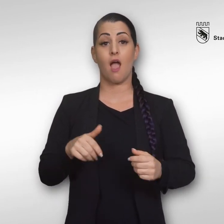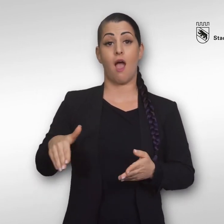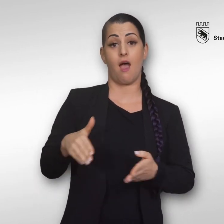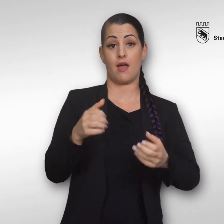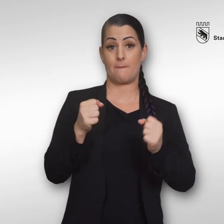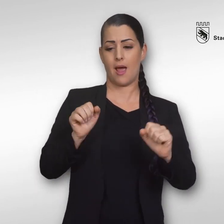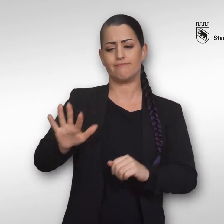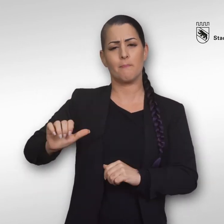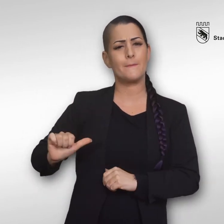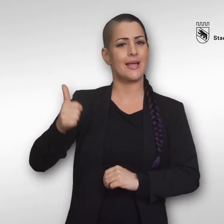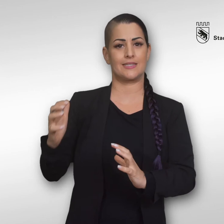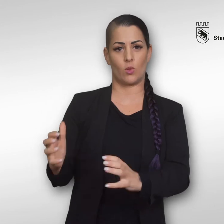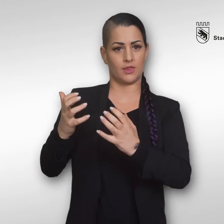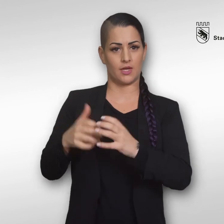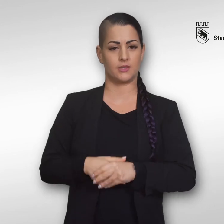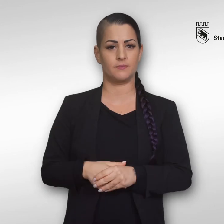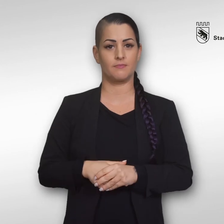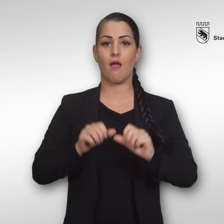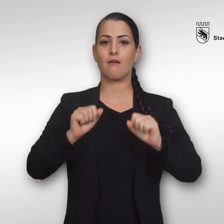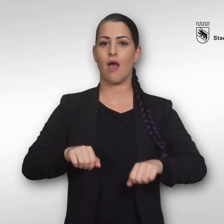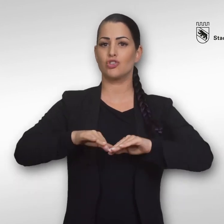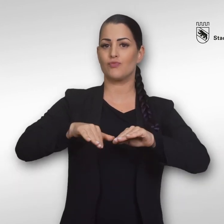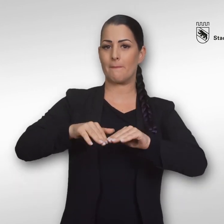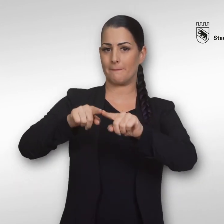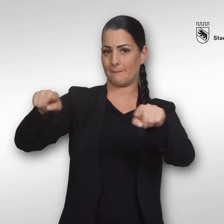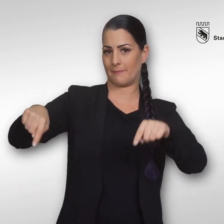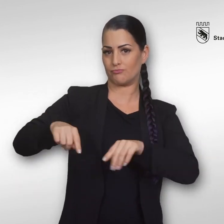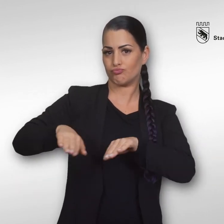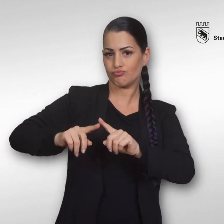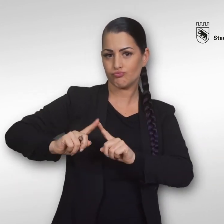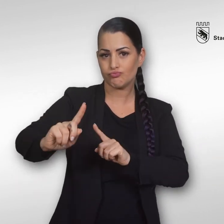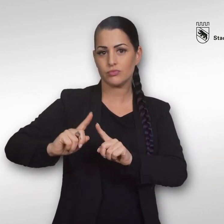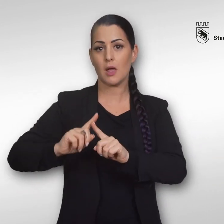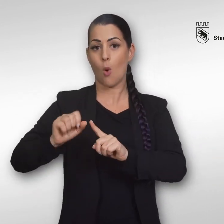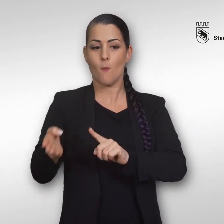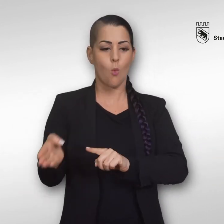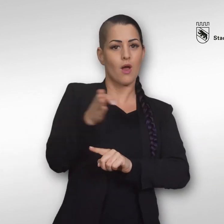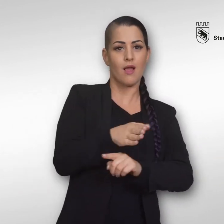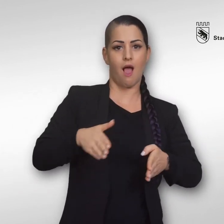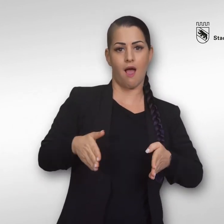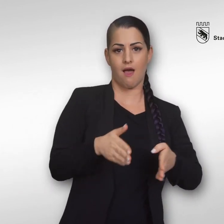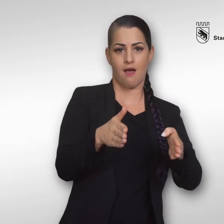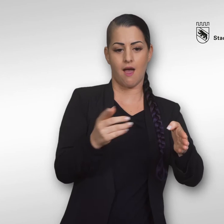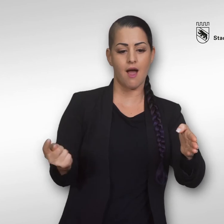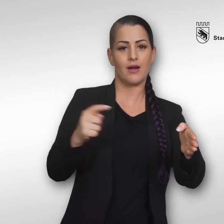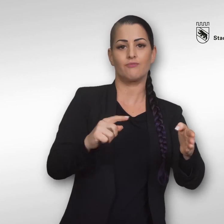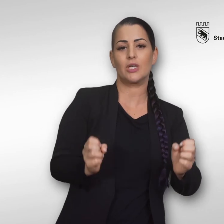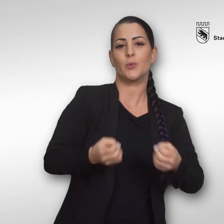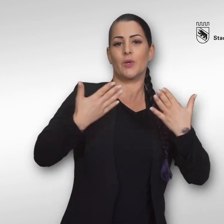Als besondere Attraktion bietet auch das Arebad neben seinen Schwimmbecken die Möglichkeit, sich im kühlen Nass der